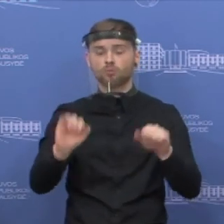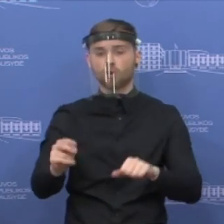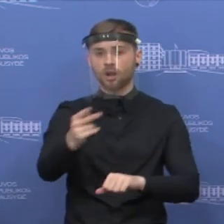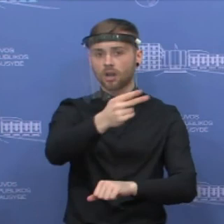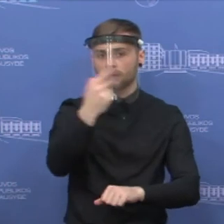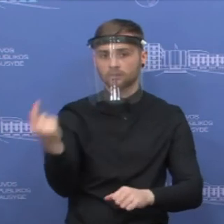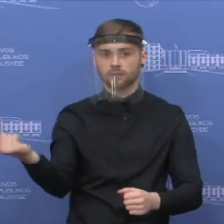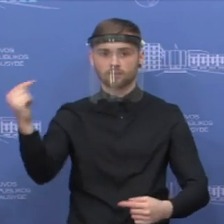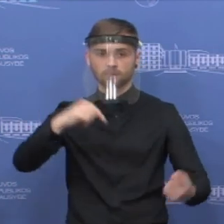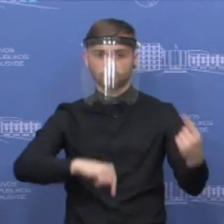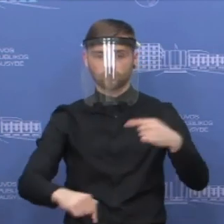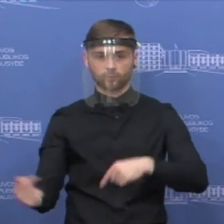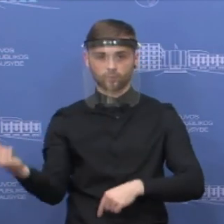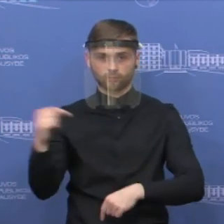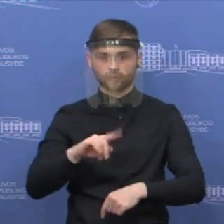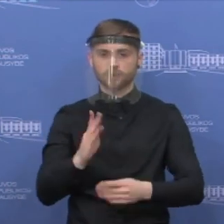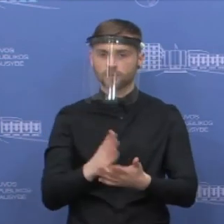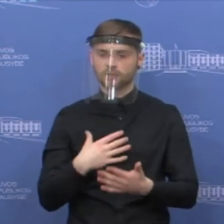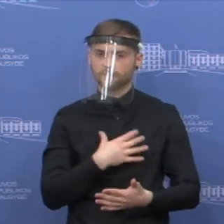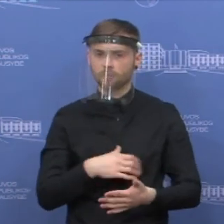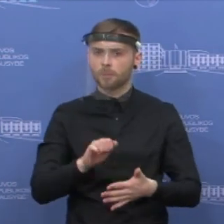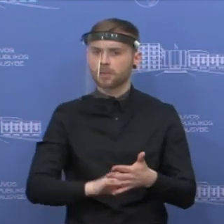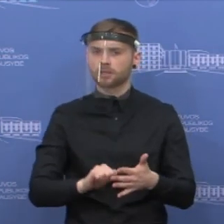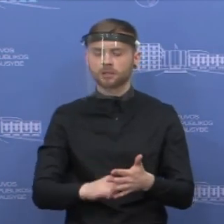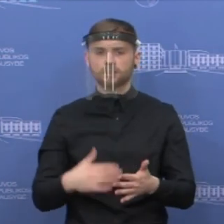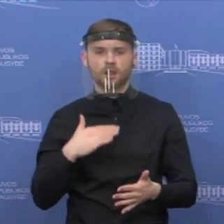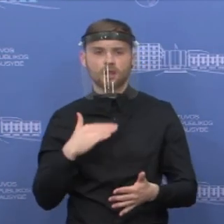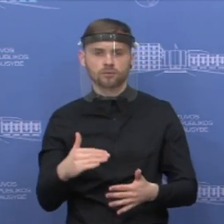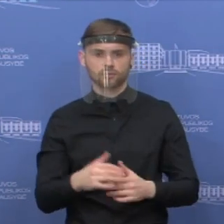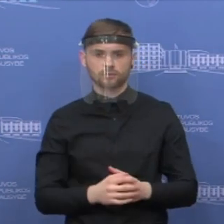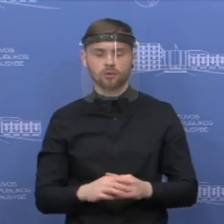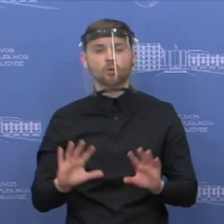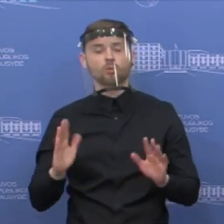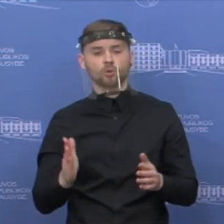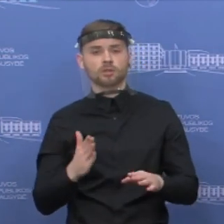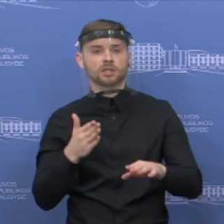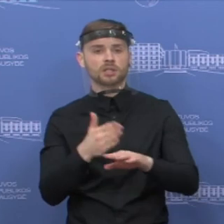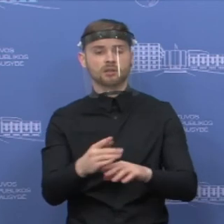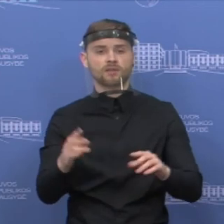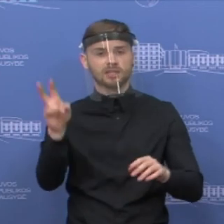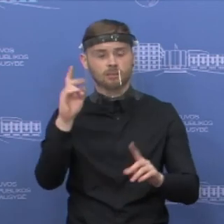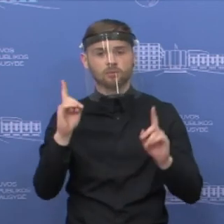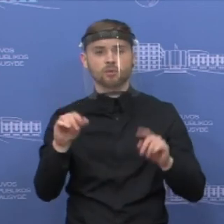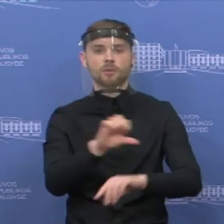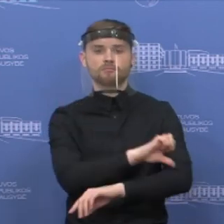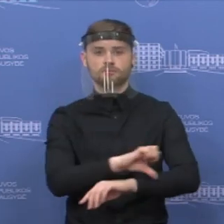Lietuvą išimties tvarka, jeigu kreipsis į valstybės sienos apsaugos tarnybą, prašydami